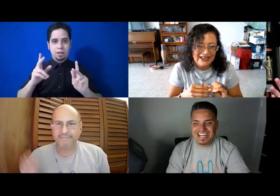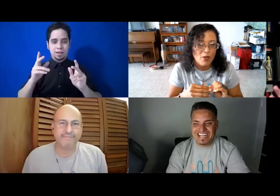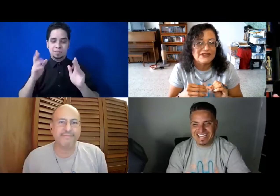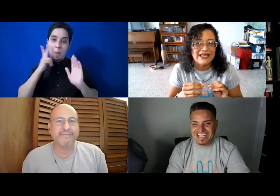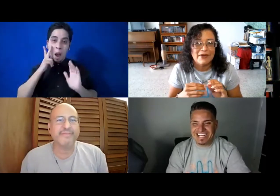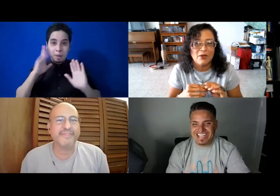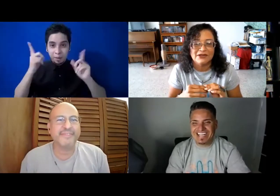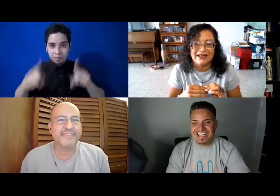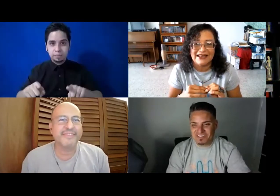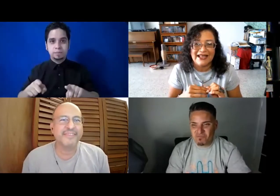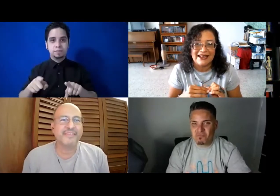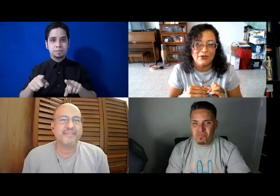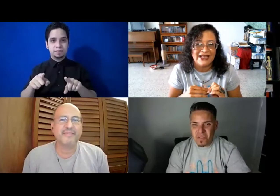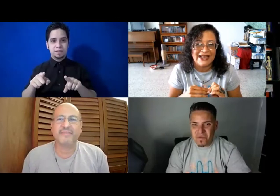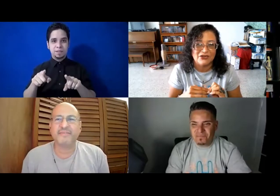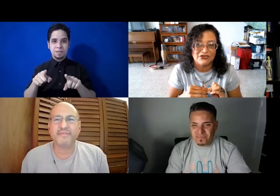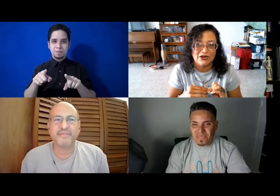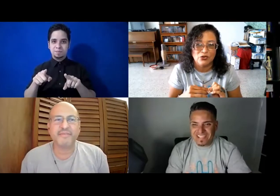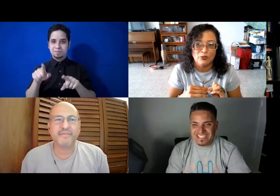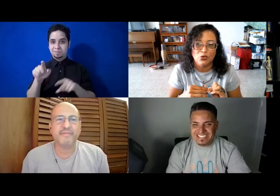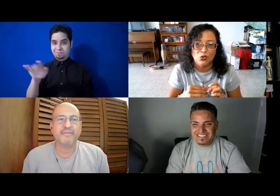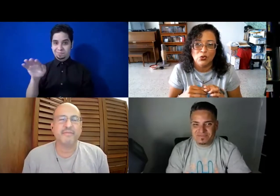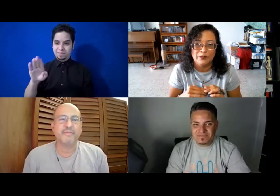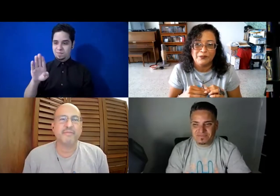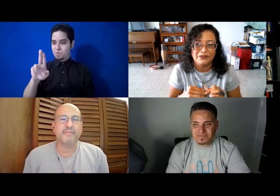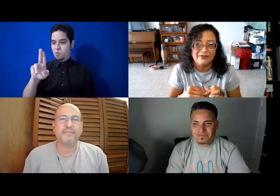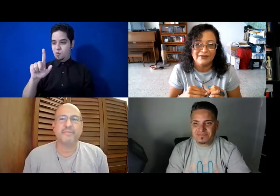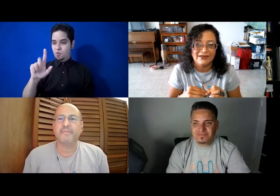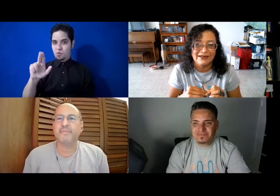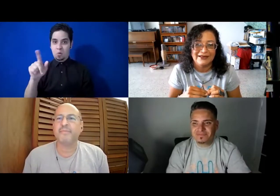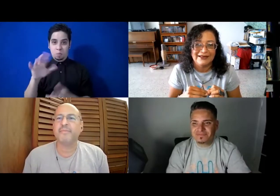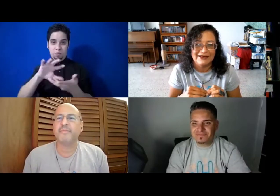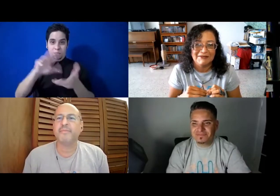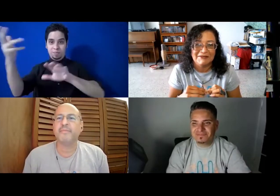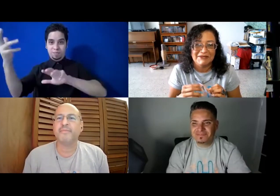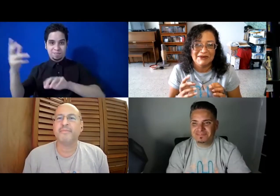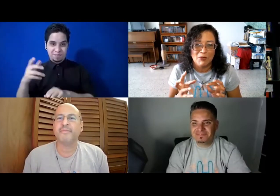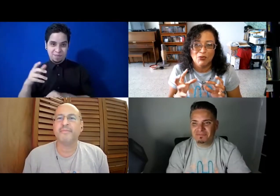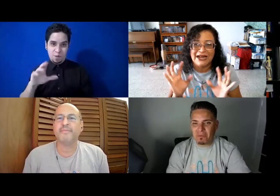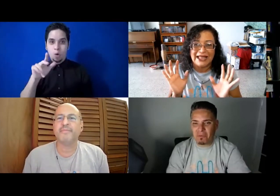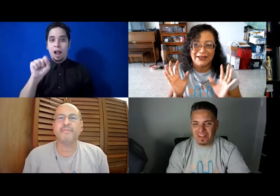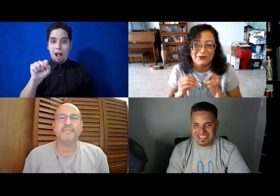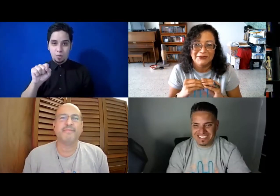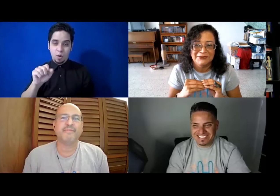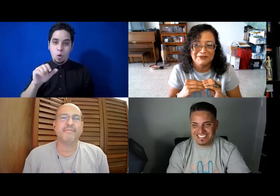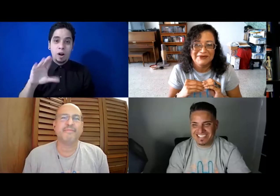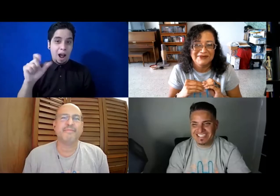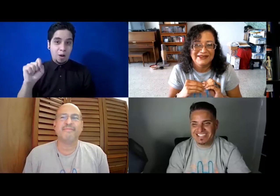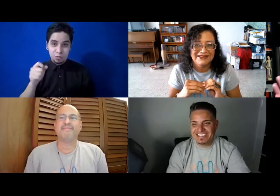¿Cómo se haría eso? bululú, como un reguero. Un caos, un